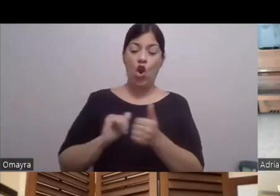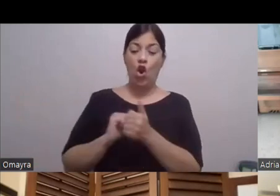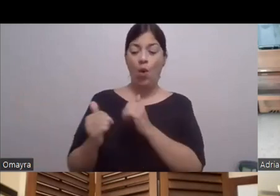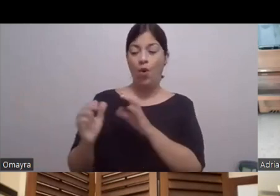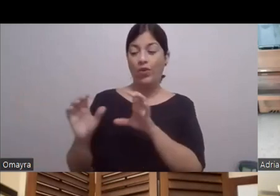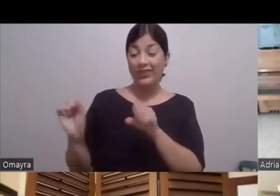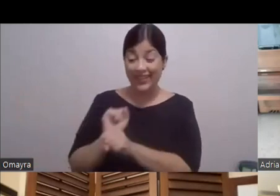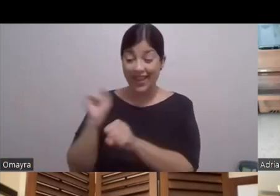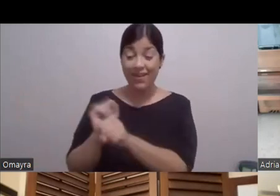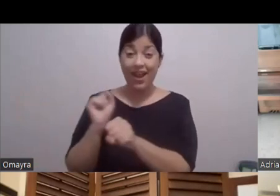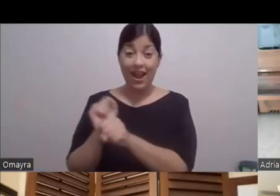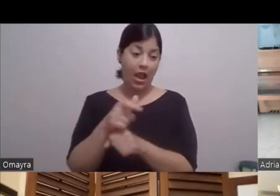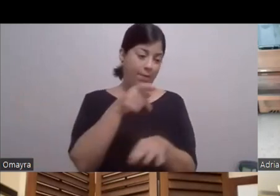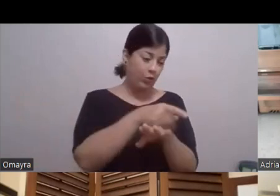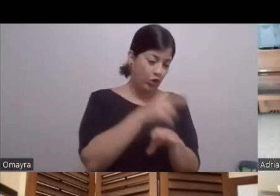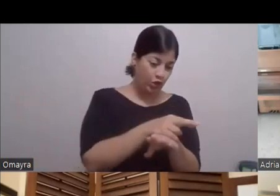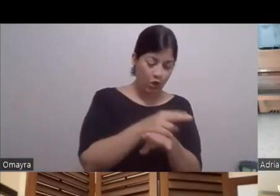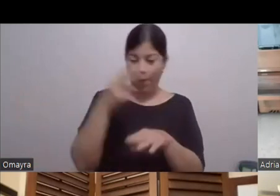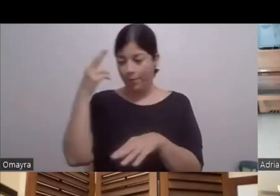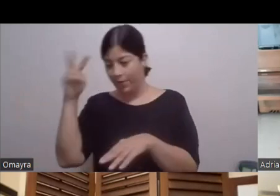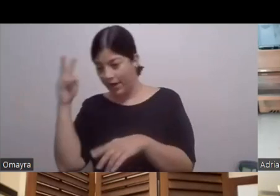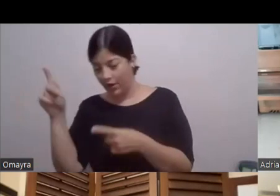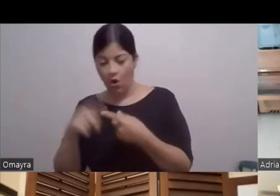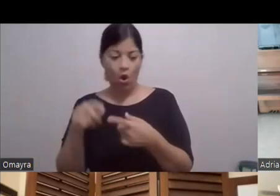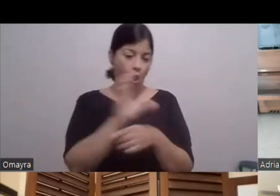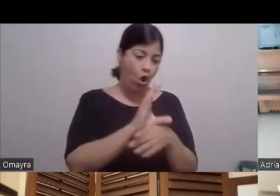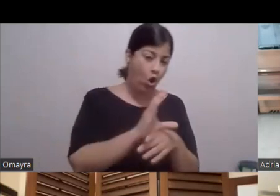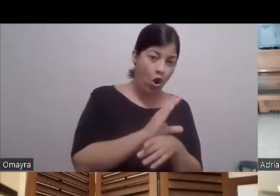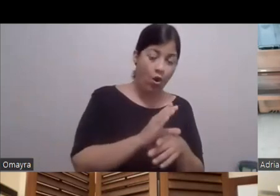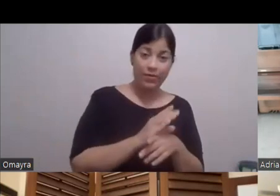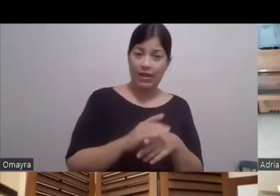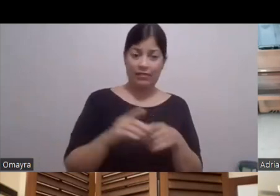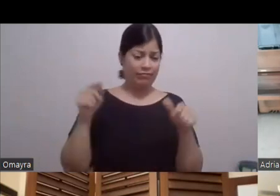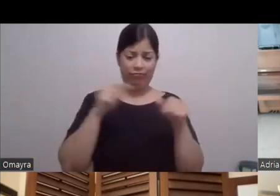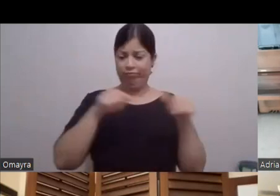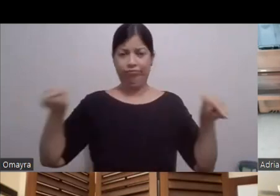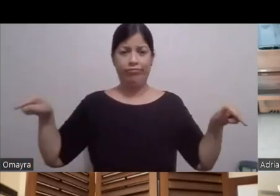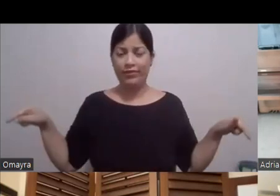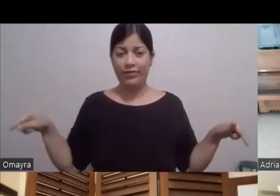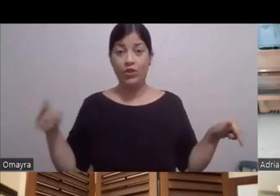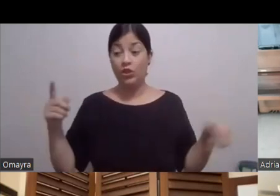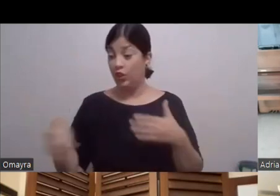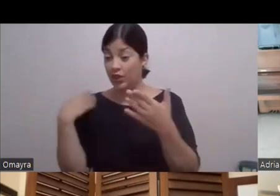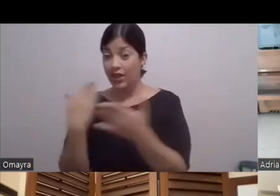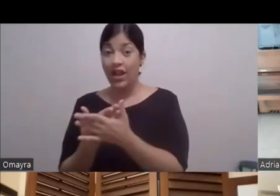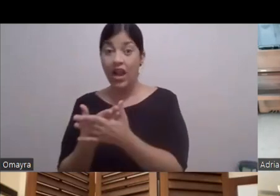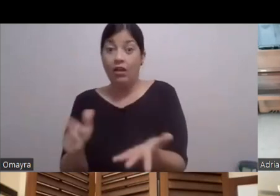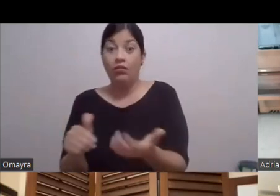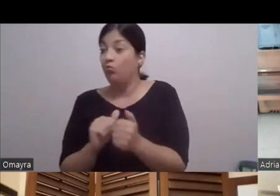Puerto Rico En México En Colombia Y etcétera Etcétera Tú llegas allí Y dices ¿Cómo se trabaja aquí? ¿Cómo se hace esto?